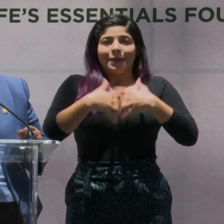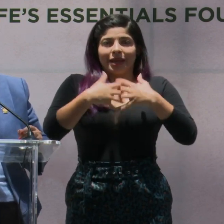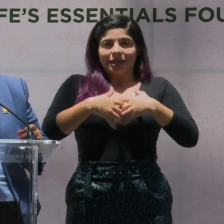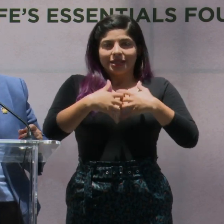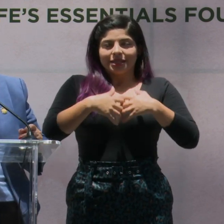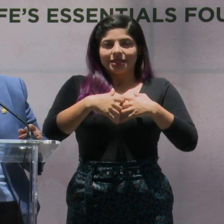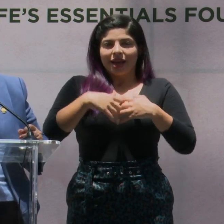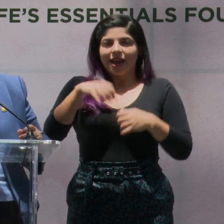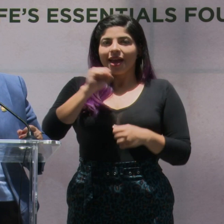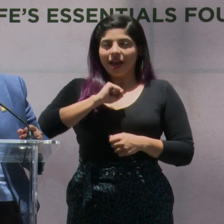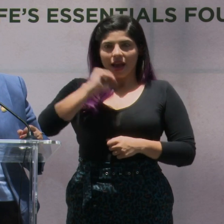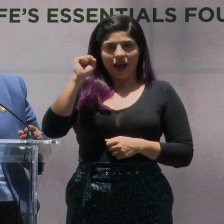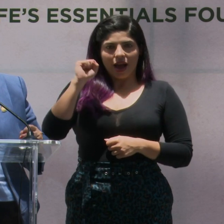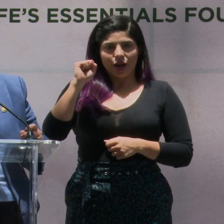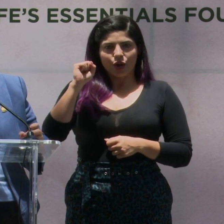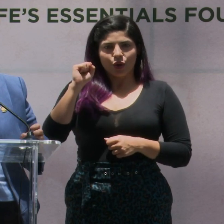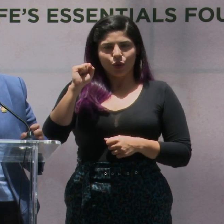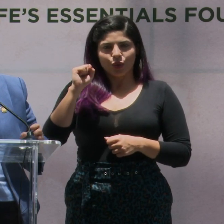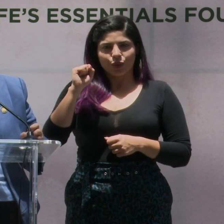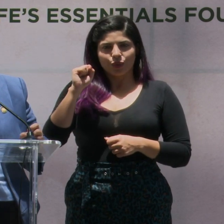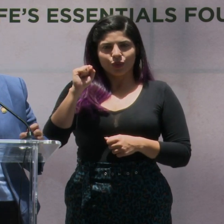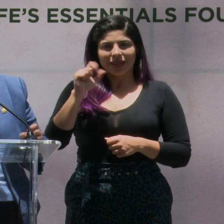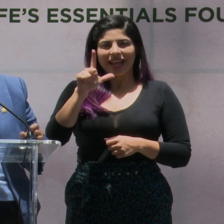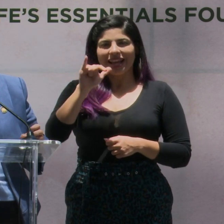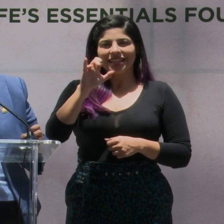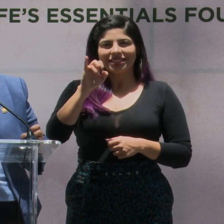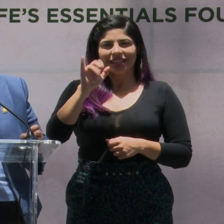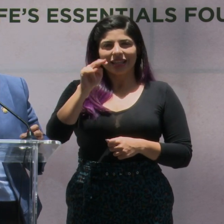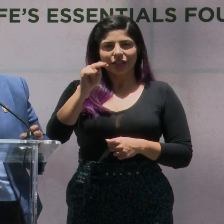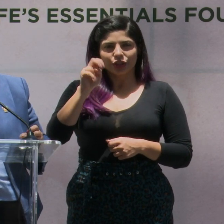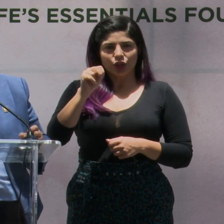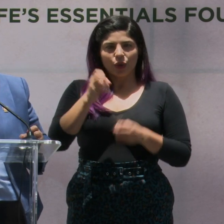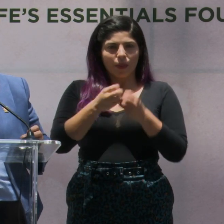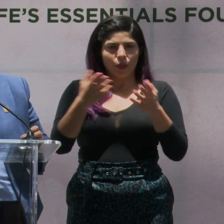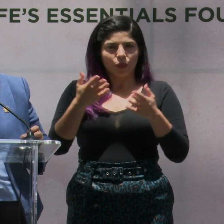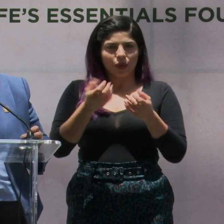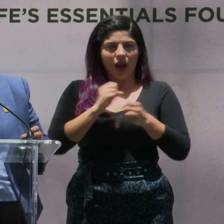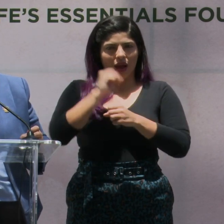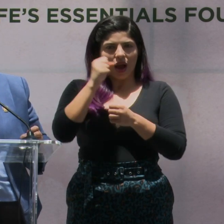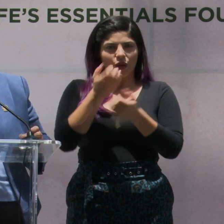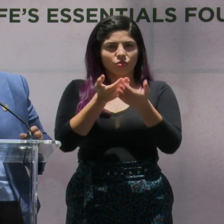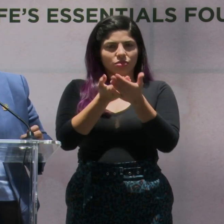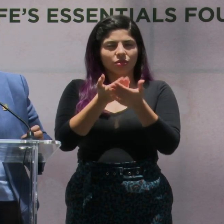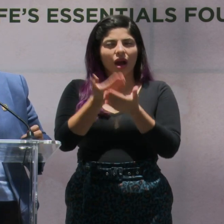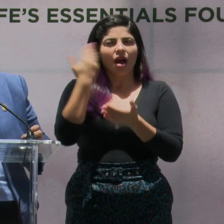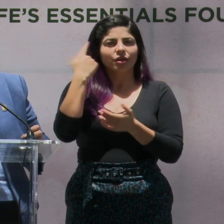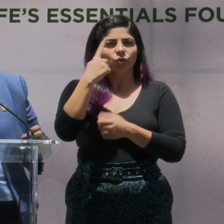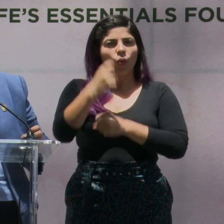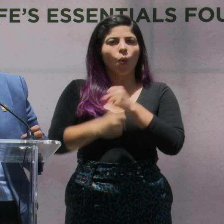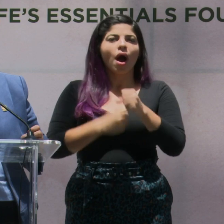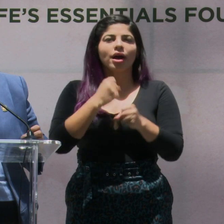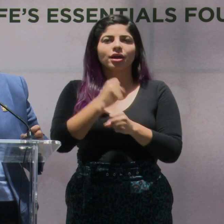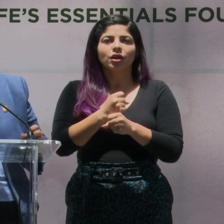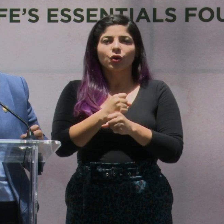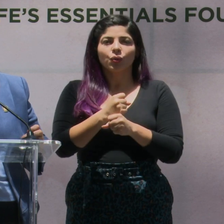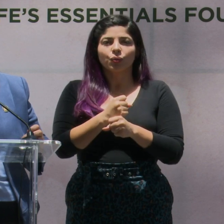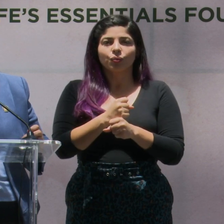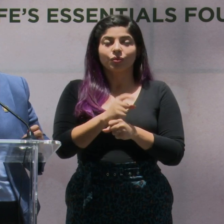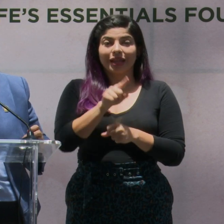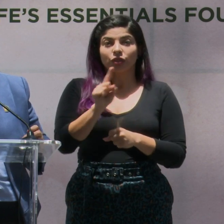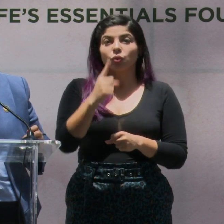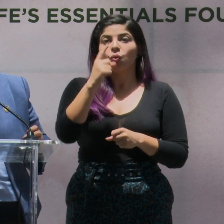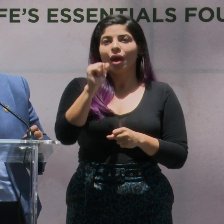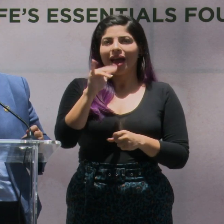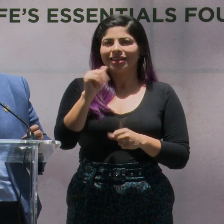la licitación pública hace un año. Esta, una de las agencias